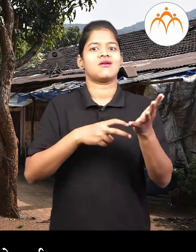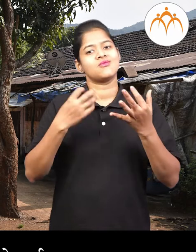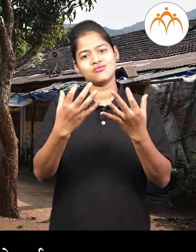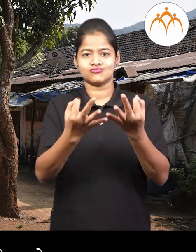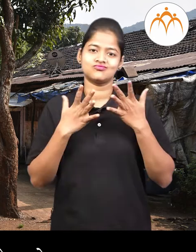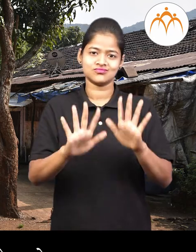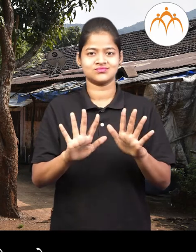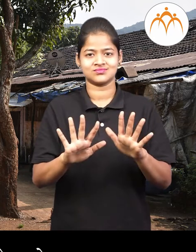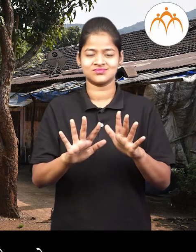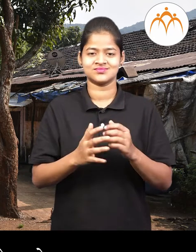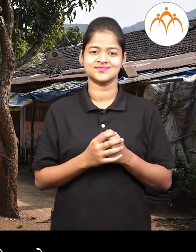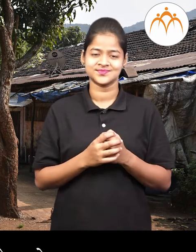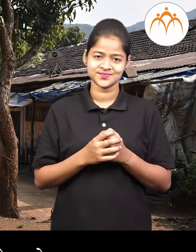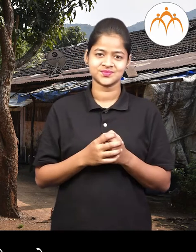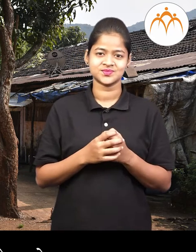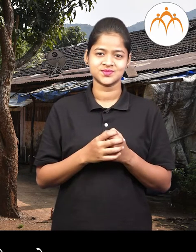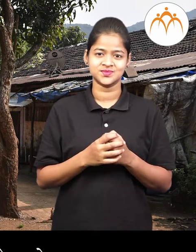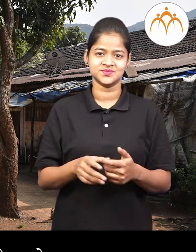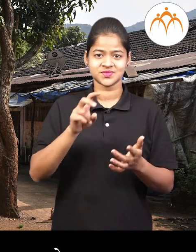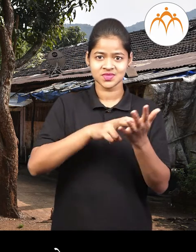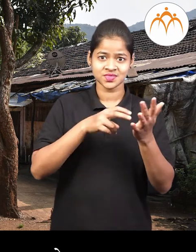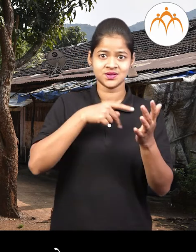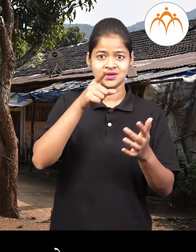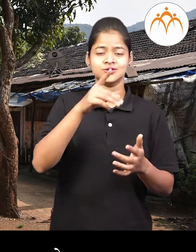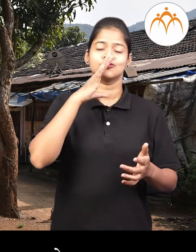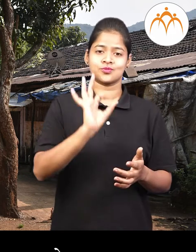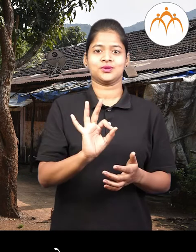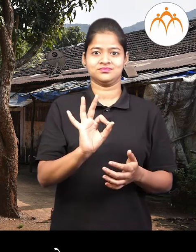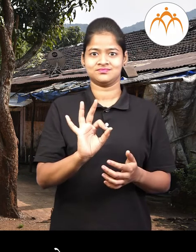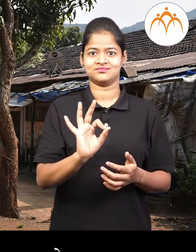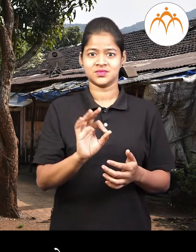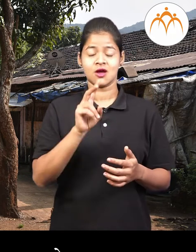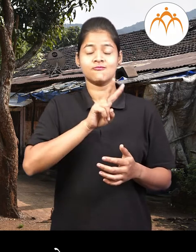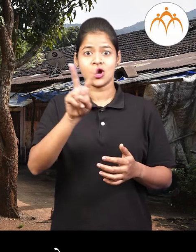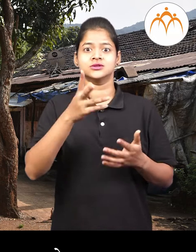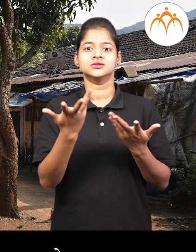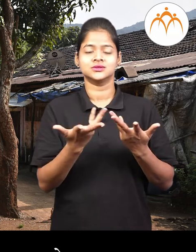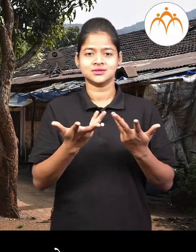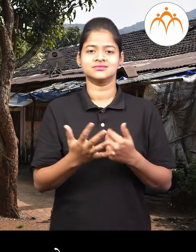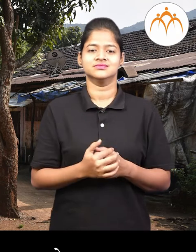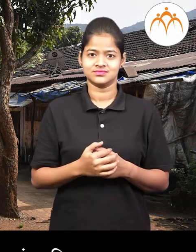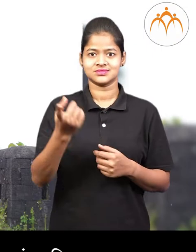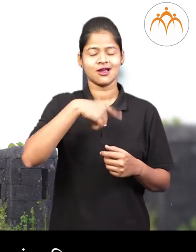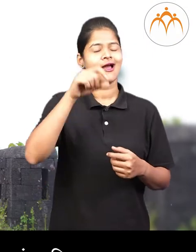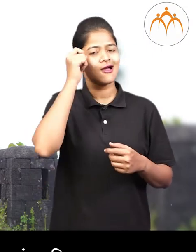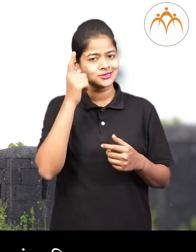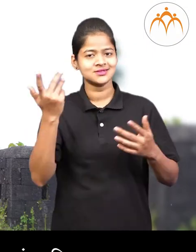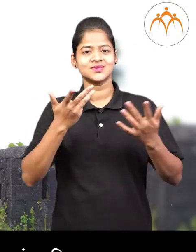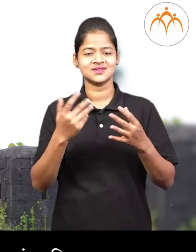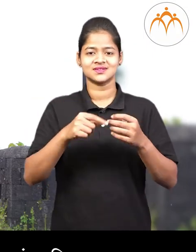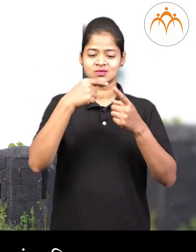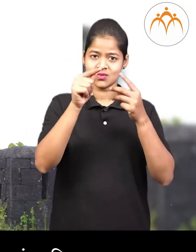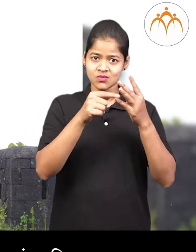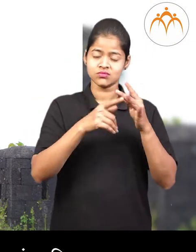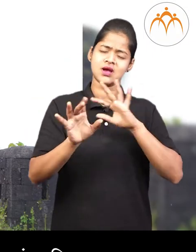आपले गाव किती महत्वाचे आहे, किती किम्ती आहे, ते सर्वाना समस्ते उदाहरनार्थ